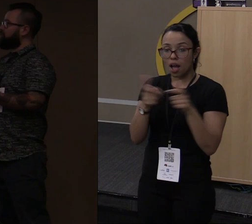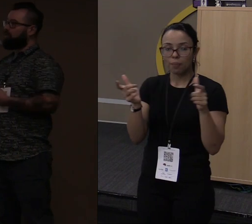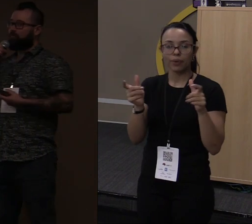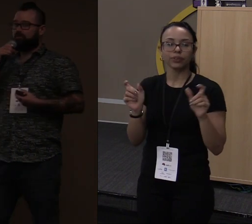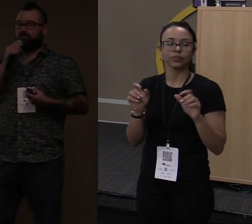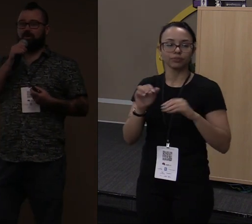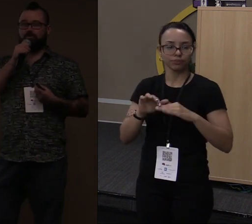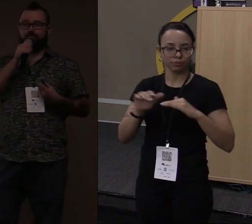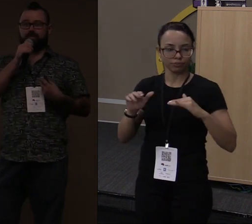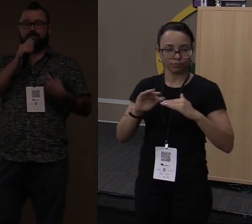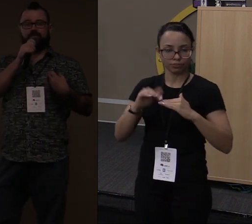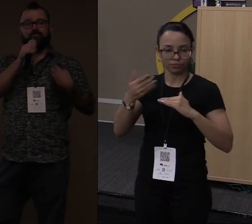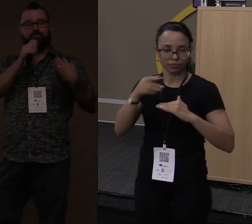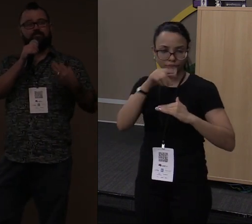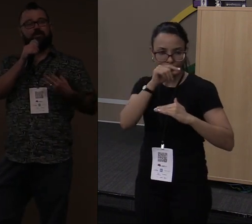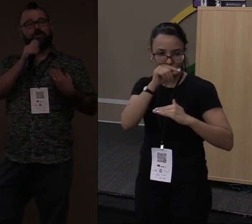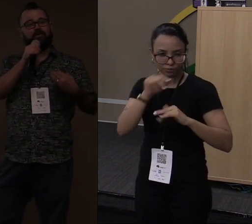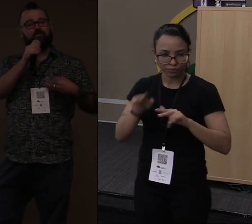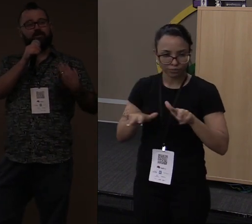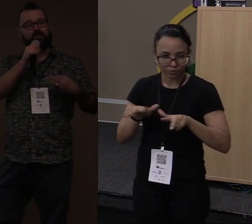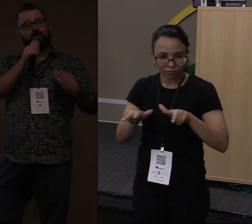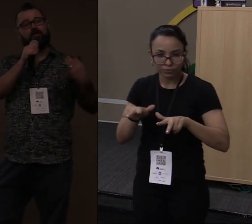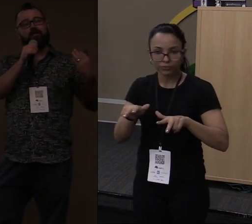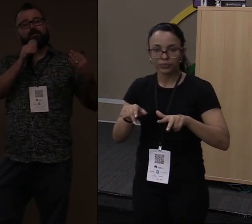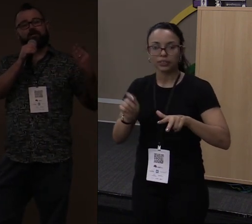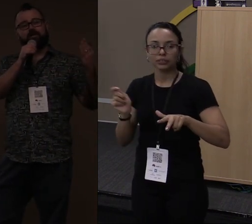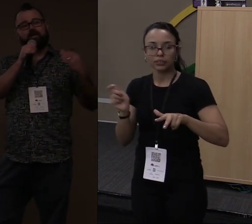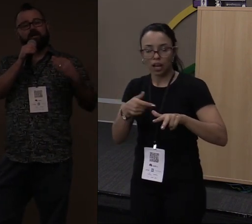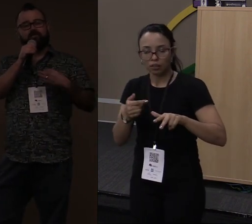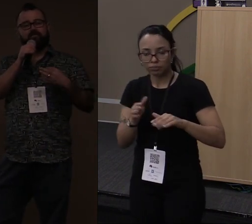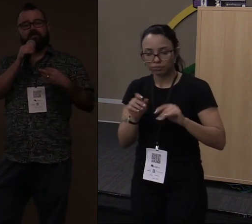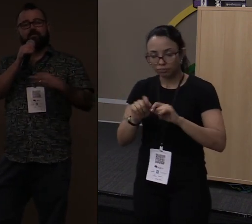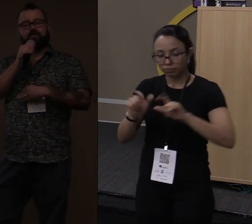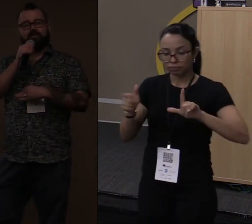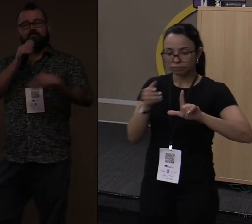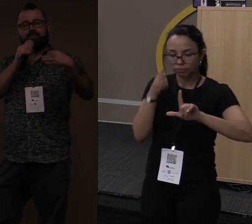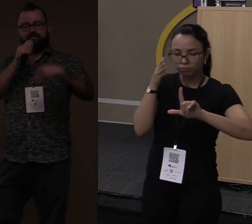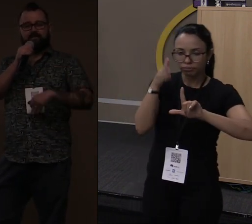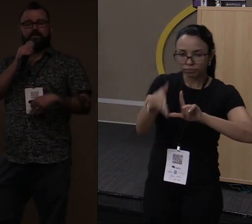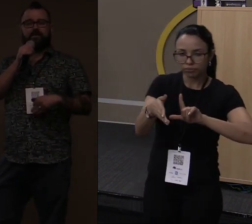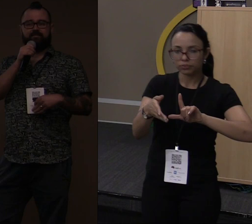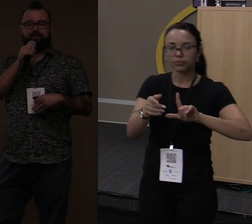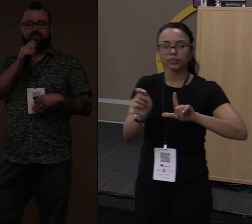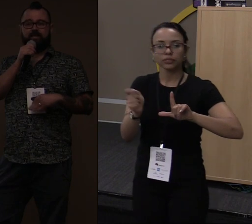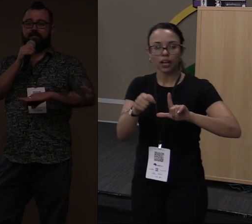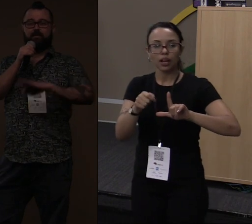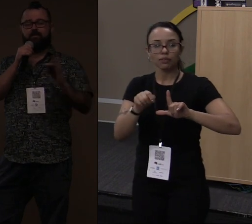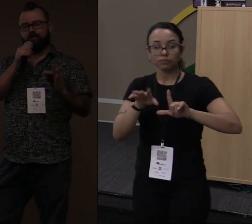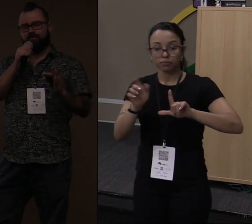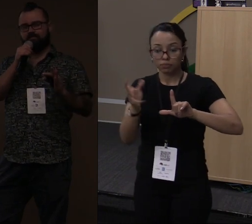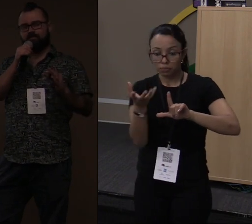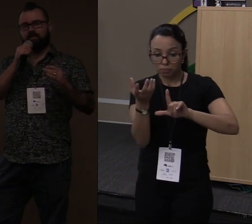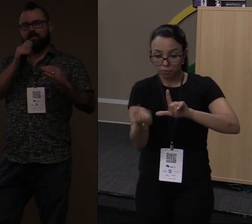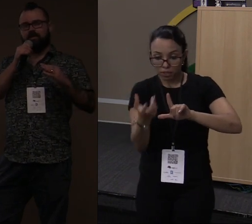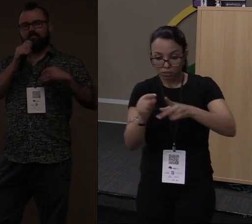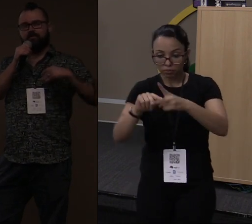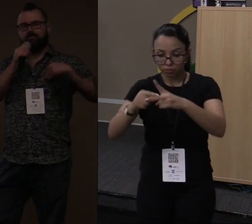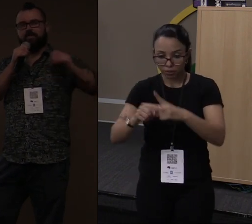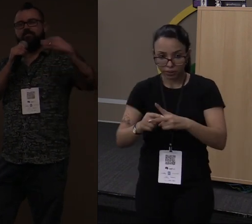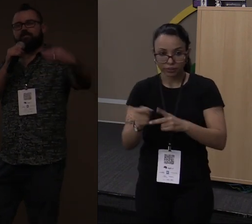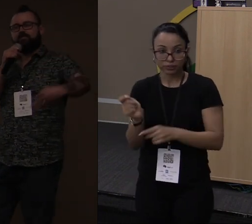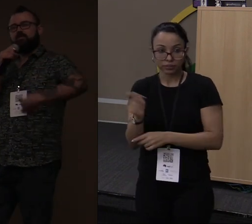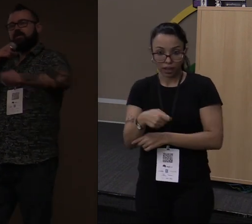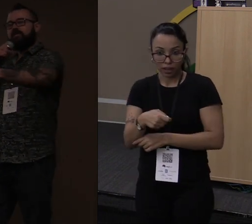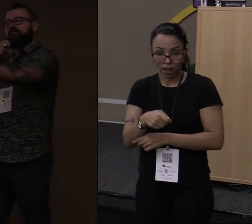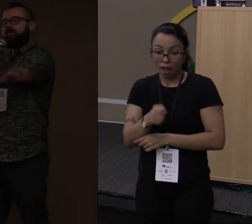o Rust App no repositório. Então você pode ir lá no Fedora, dar um DNF, instalar o Rust App e você vai pegar essa ferramenta. Ele não é o Rust. Ele é